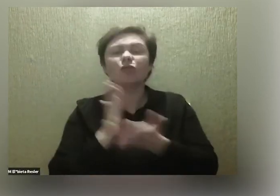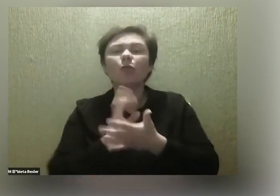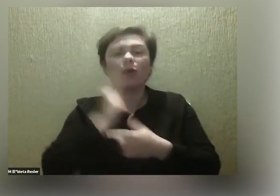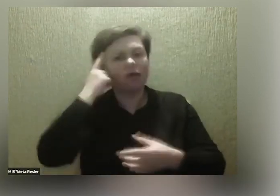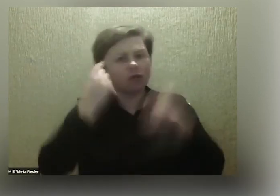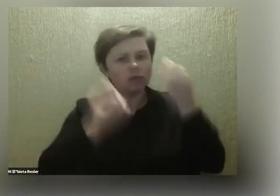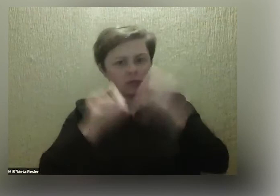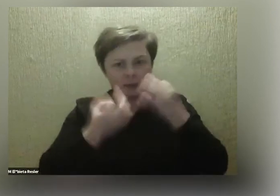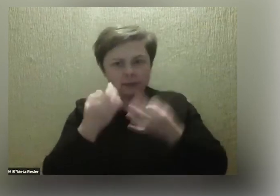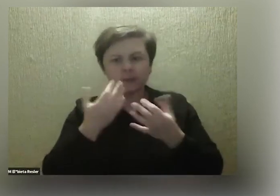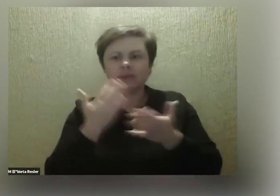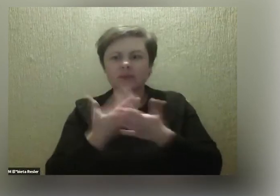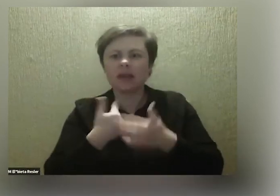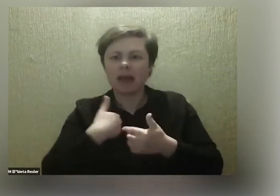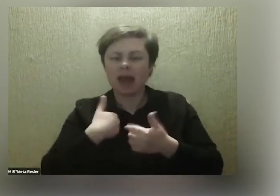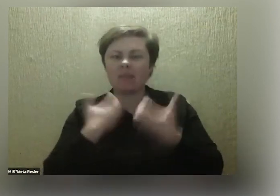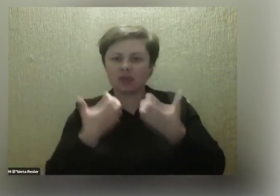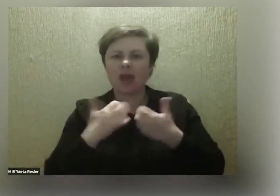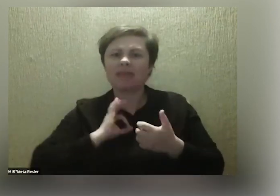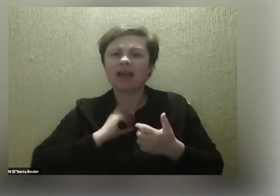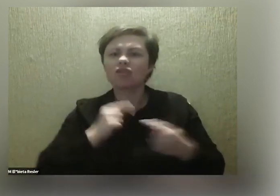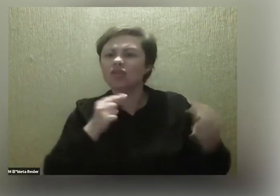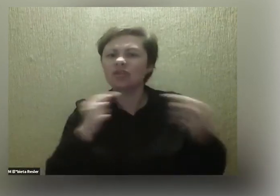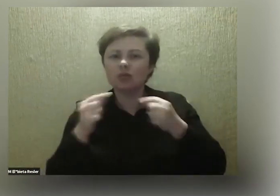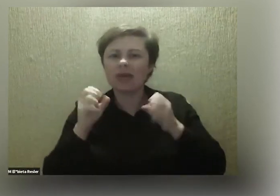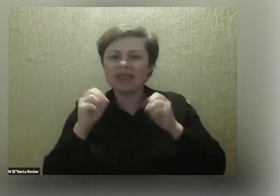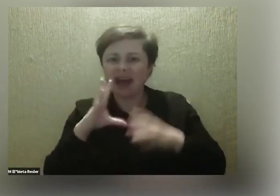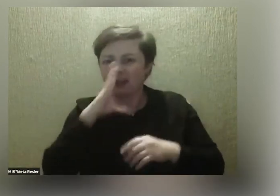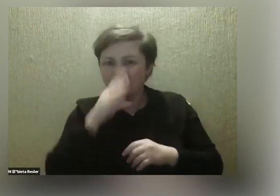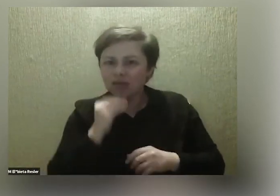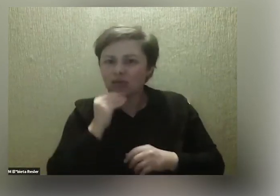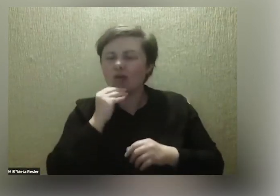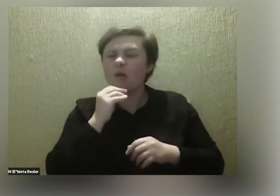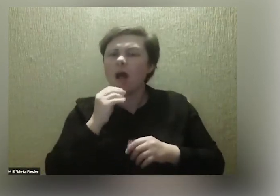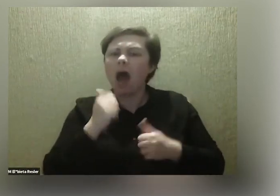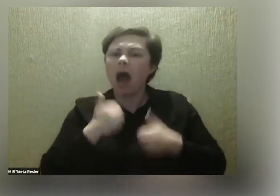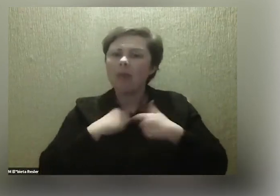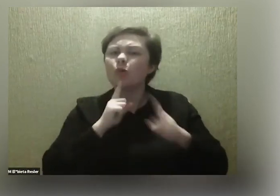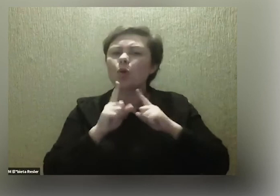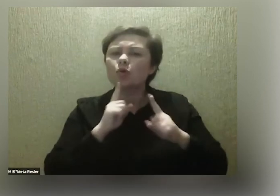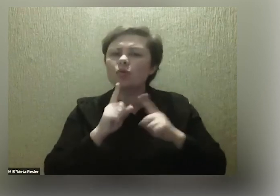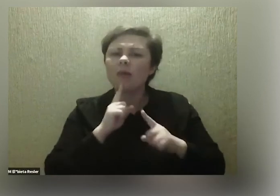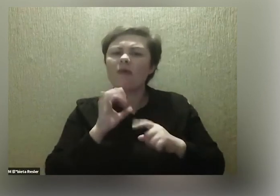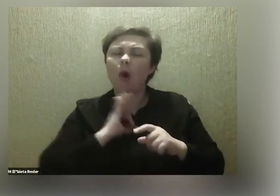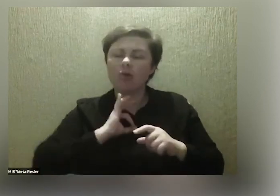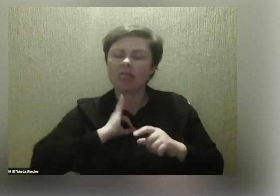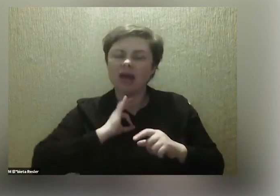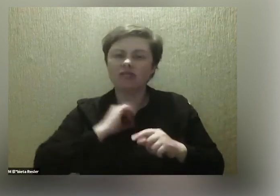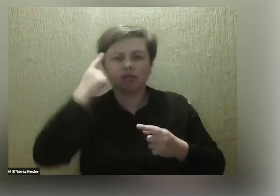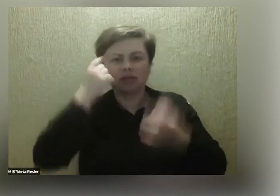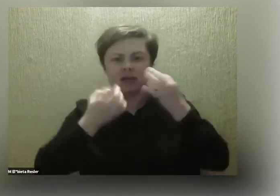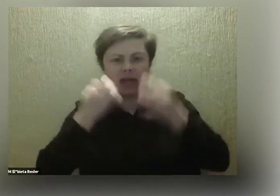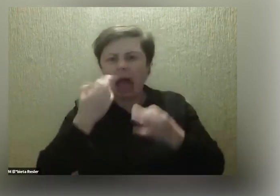I ja chciałbym bardzo, żeby tak wyglądały dyskusje, żebyśmy mówili raczej o swoich wątpliwościach niż o tym, co nam się wydaje, że jest prawdą. Bo